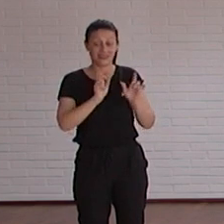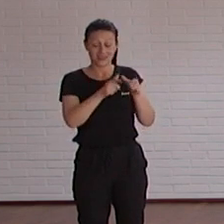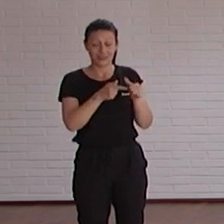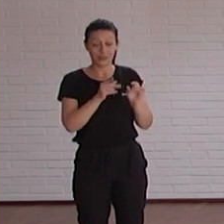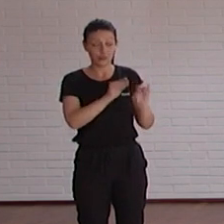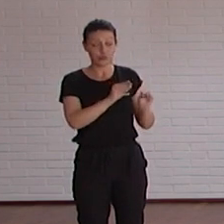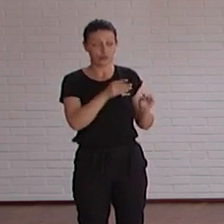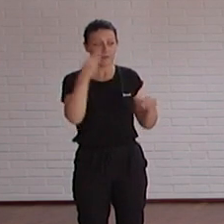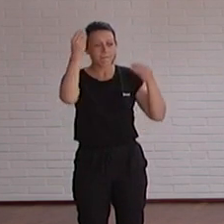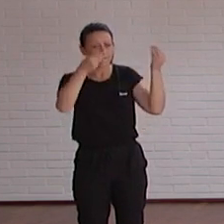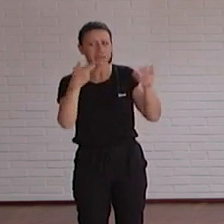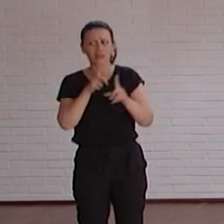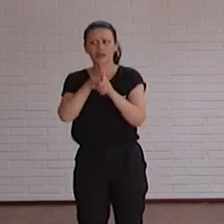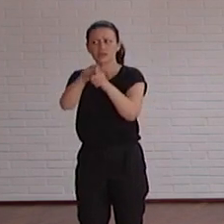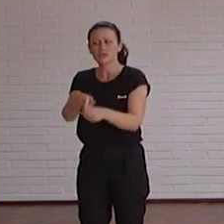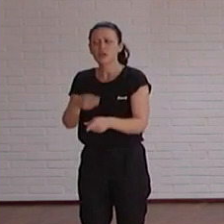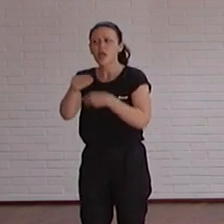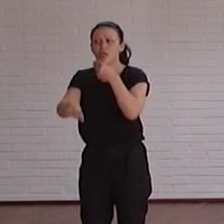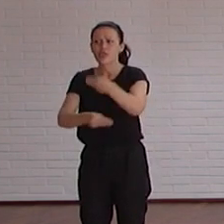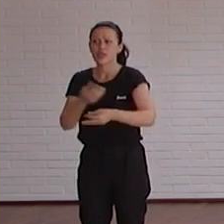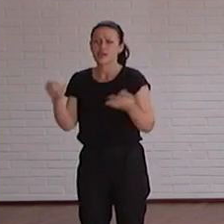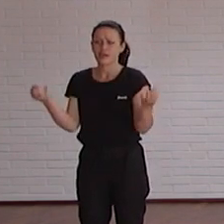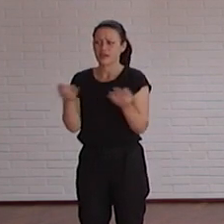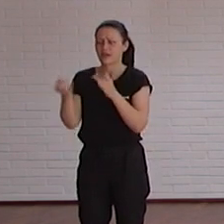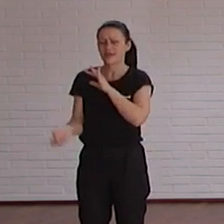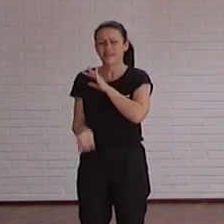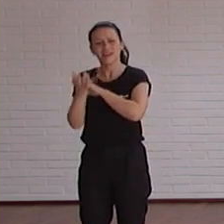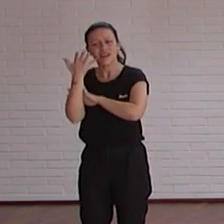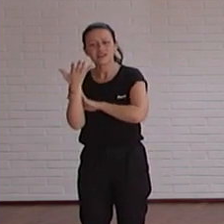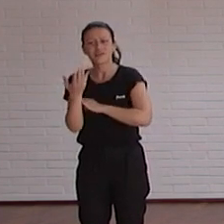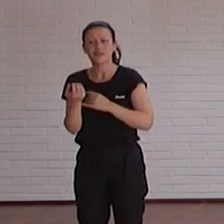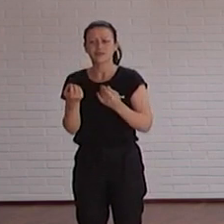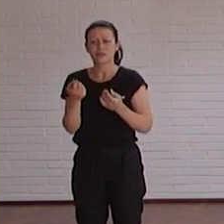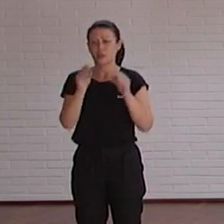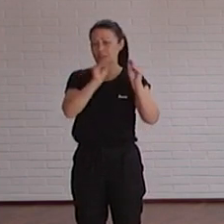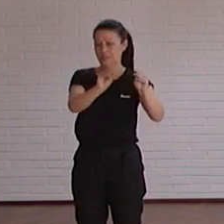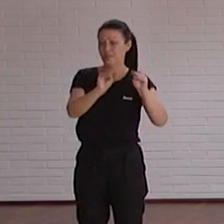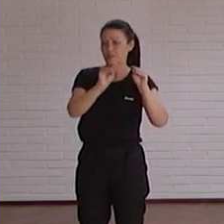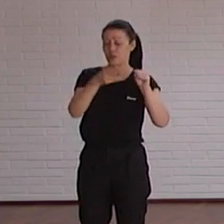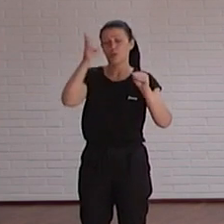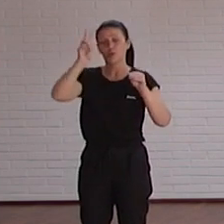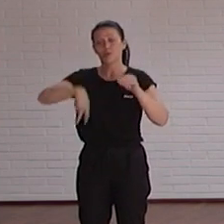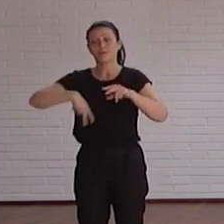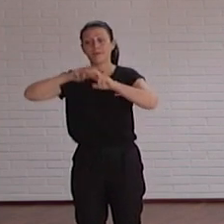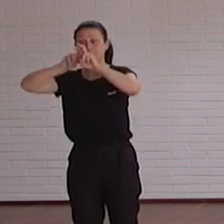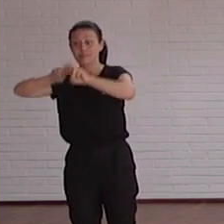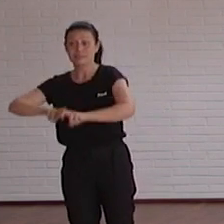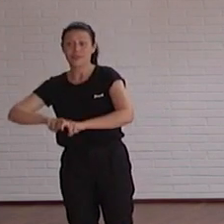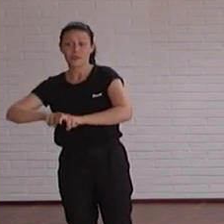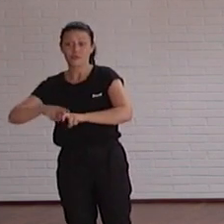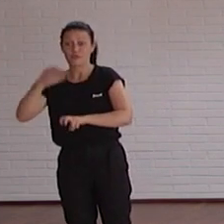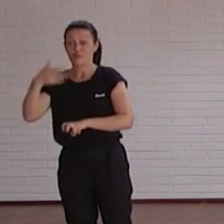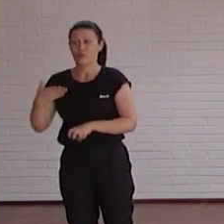que podéis hacer que iniciativas que se debe hacer tanto para la formación como para la investigación que es también